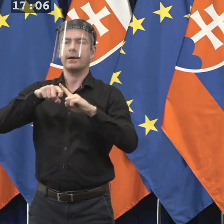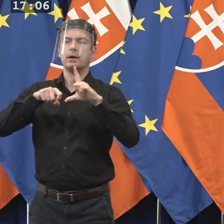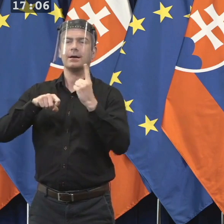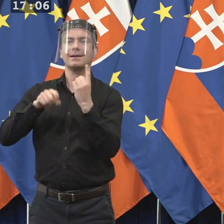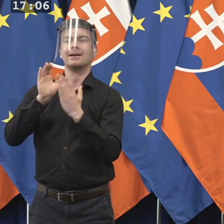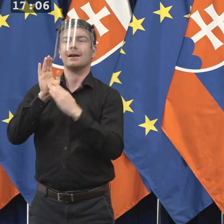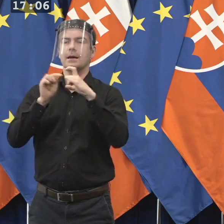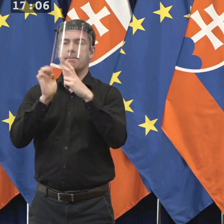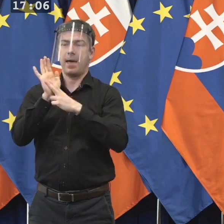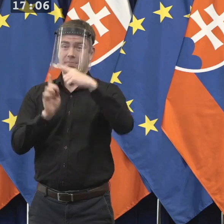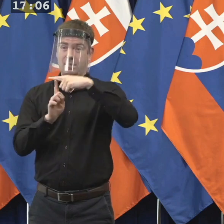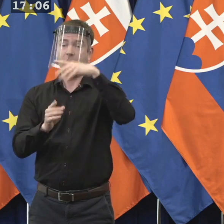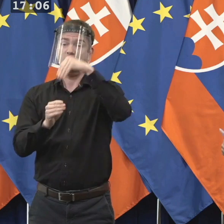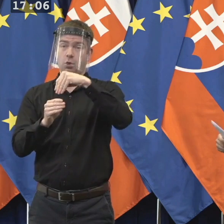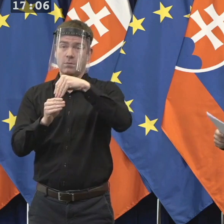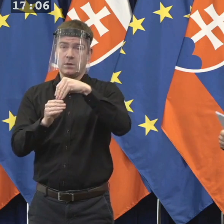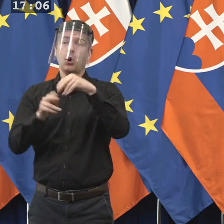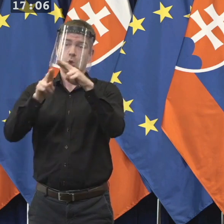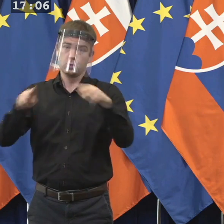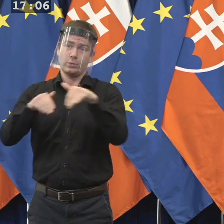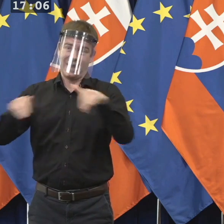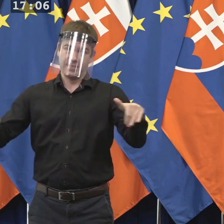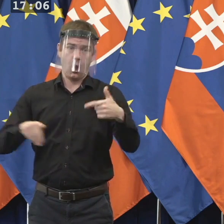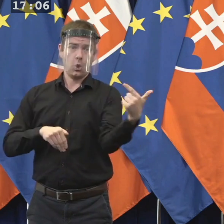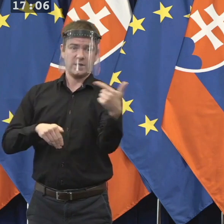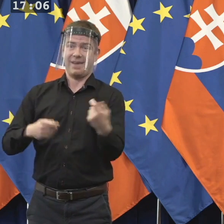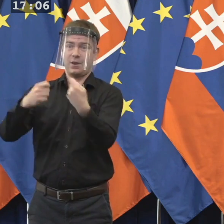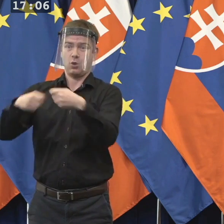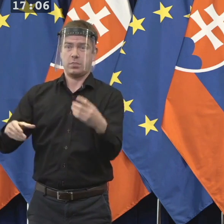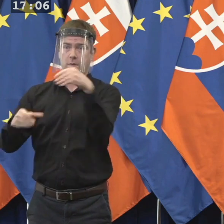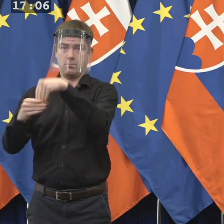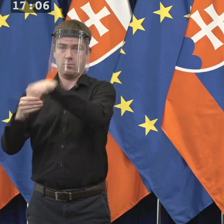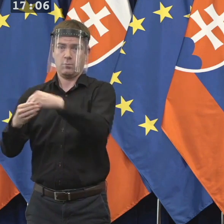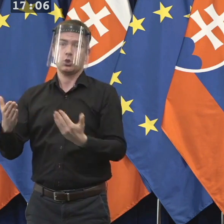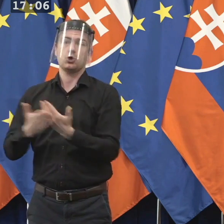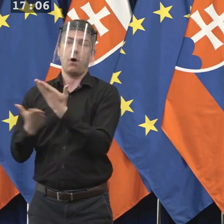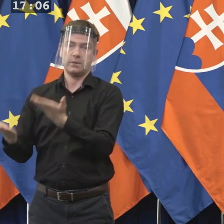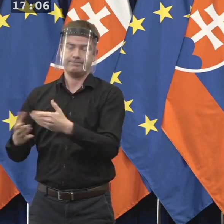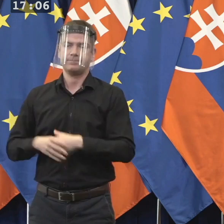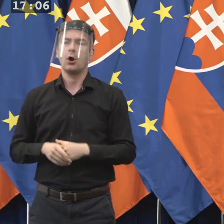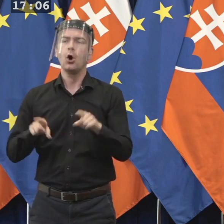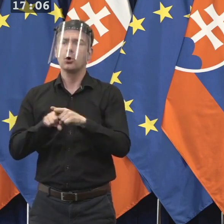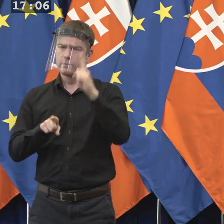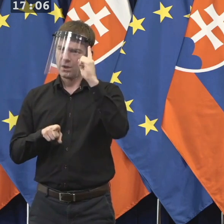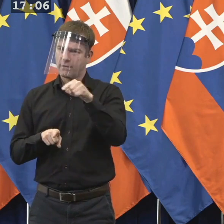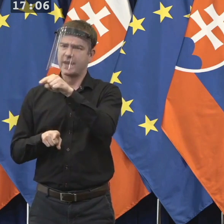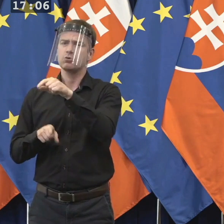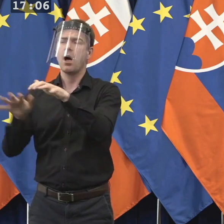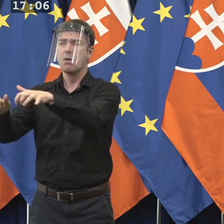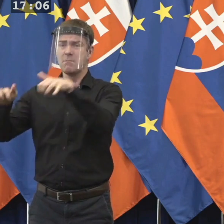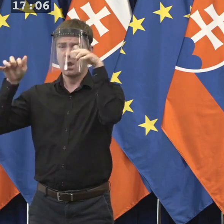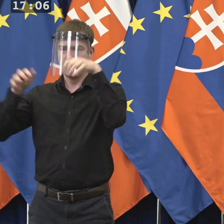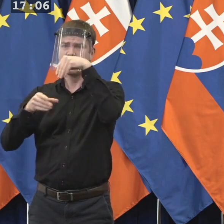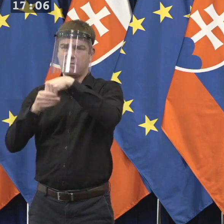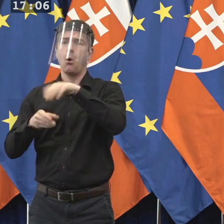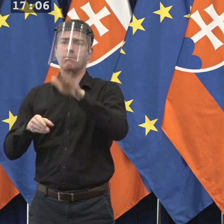Súdnej rady. Ako iste viete, tento týždeň prebehla voľba v rámci parlamentu, kde